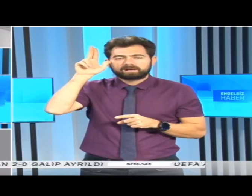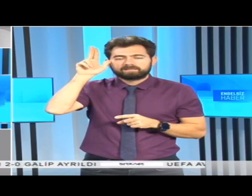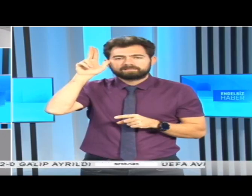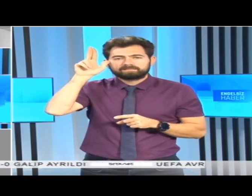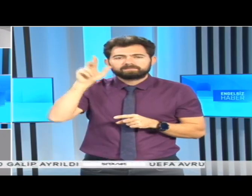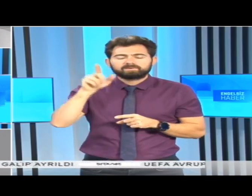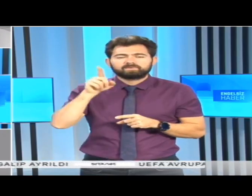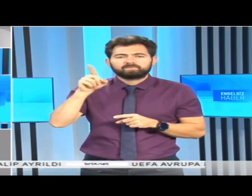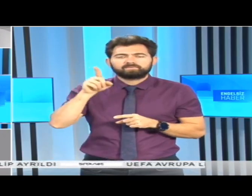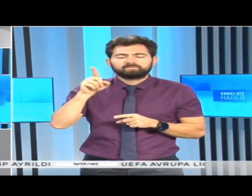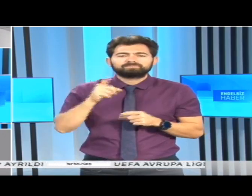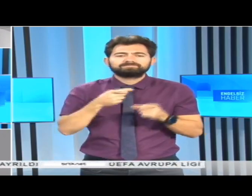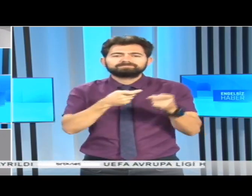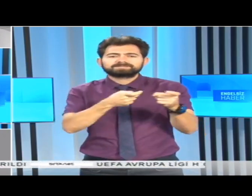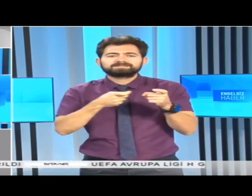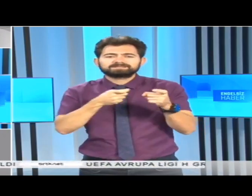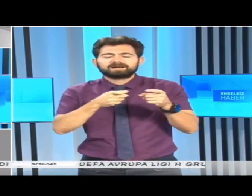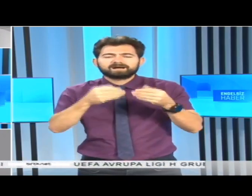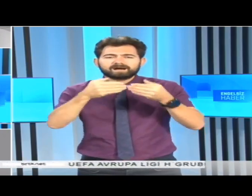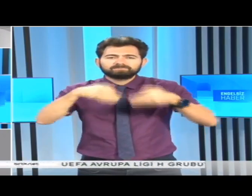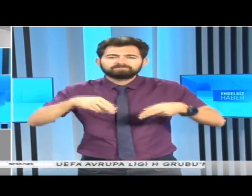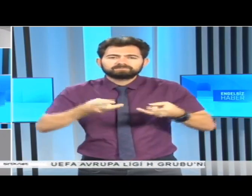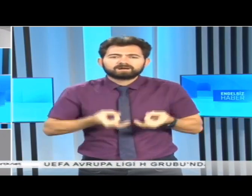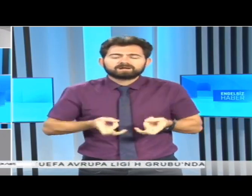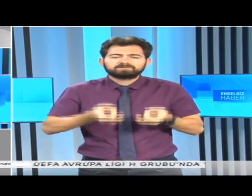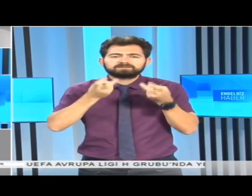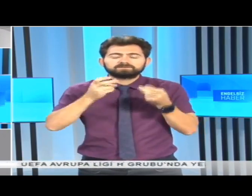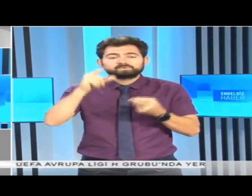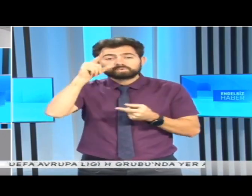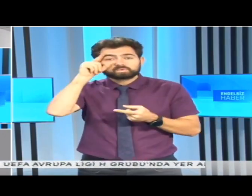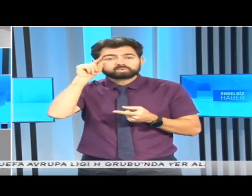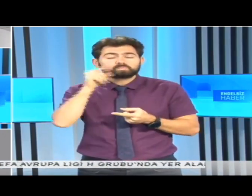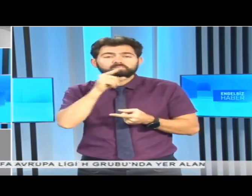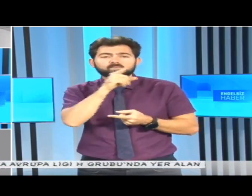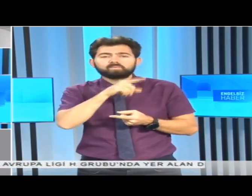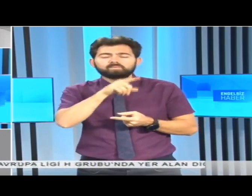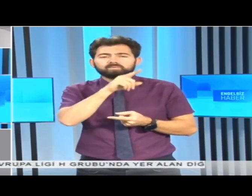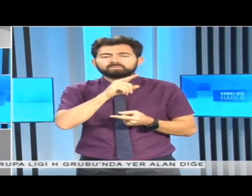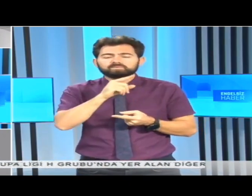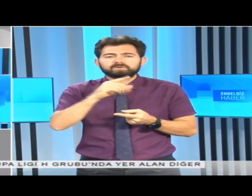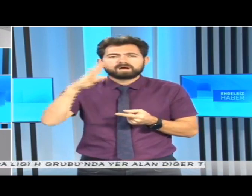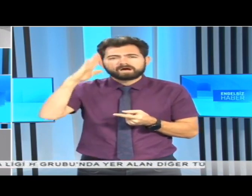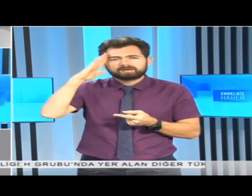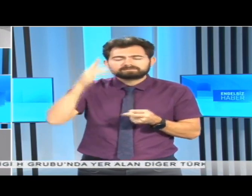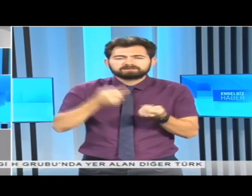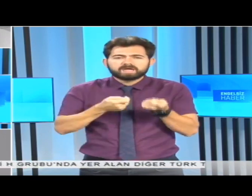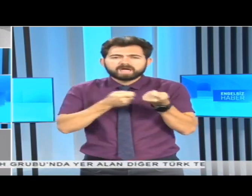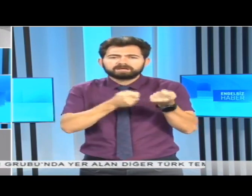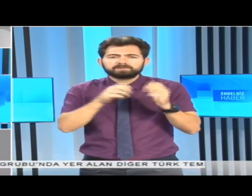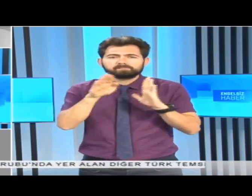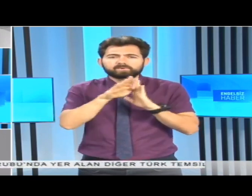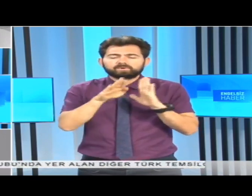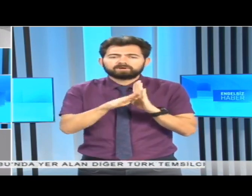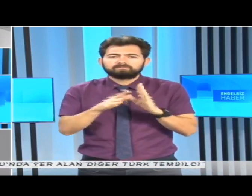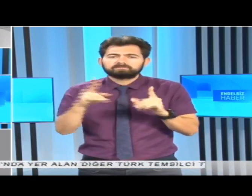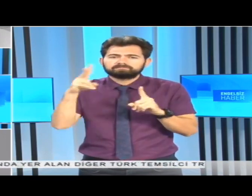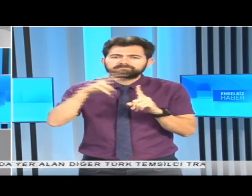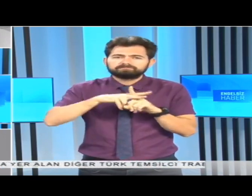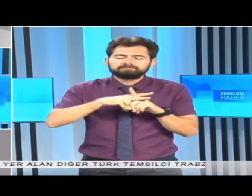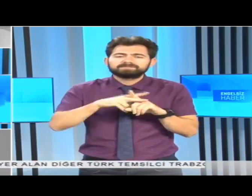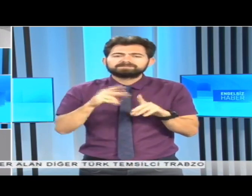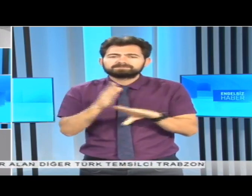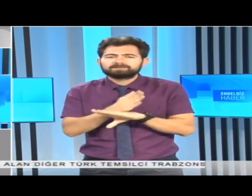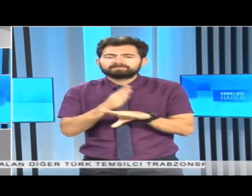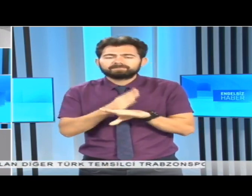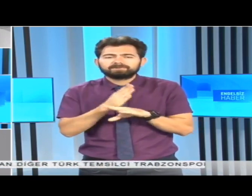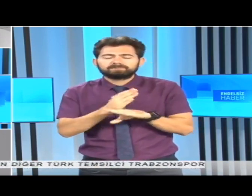'nin silah ambargosunu kaldırdığı Rum kesimini askeri eğitim programına dahil etmesine